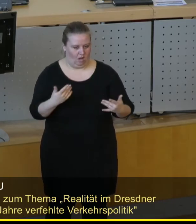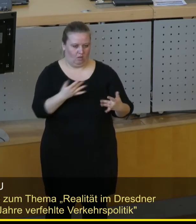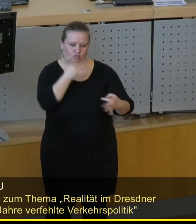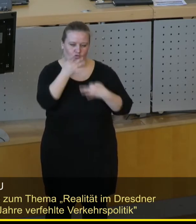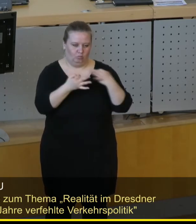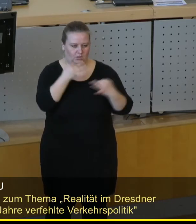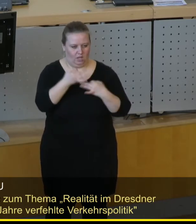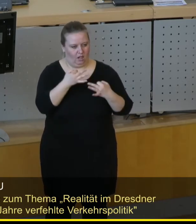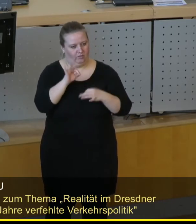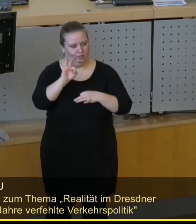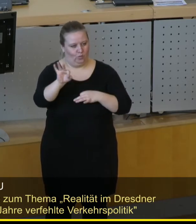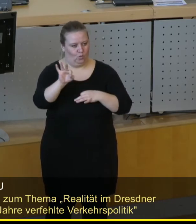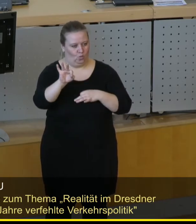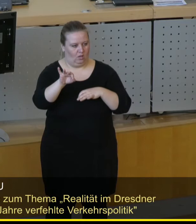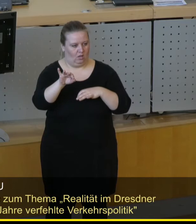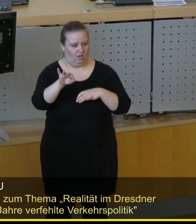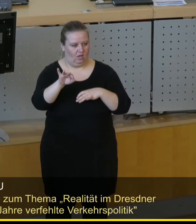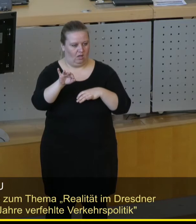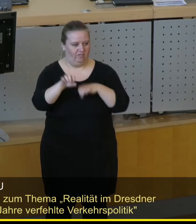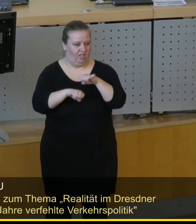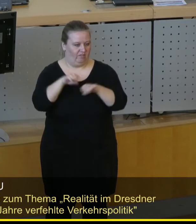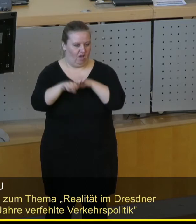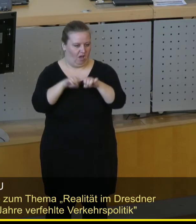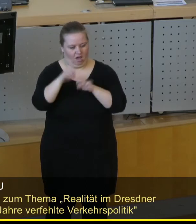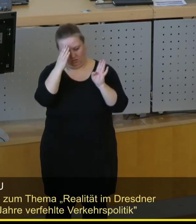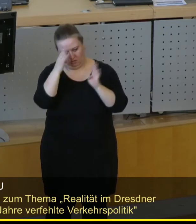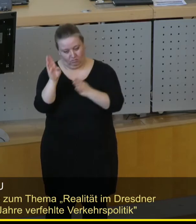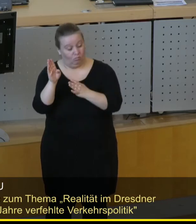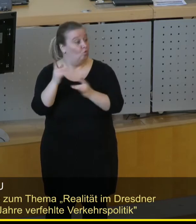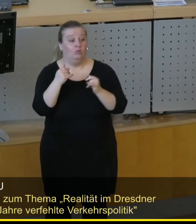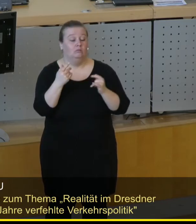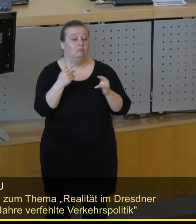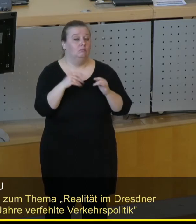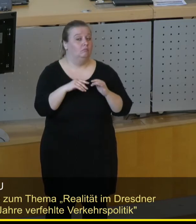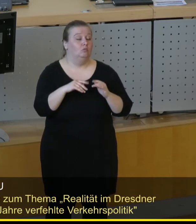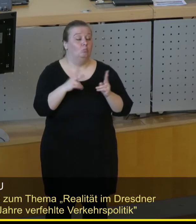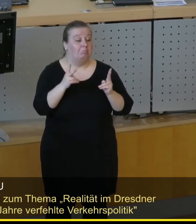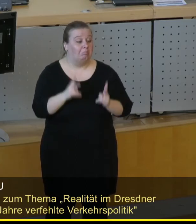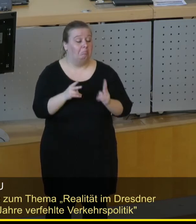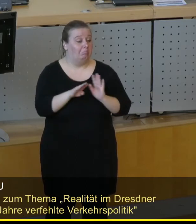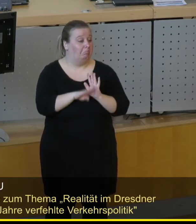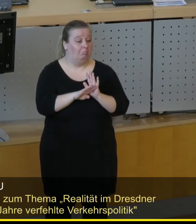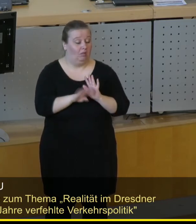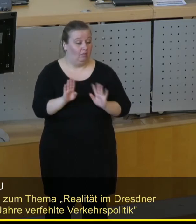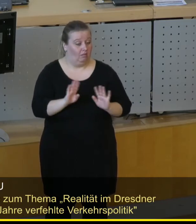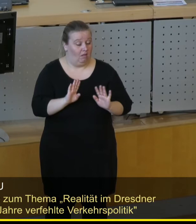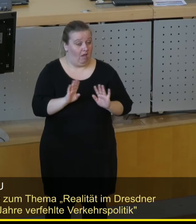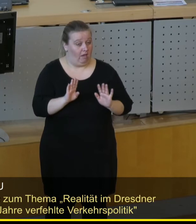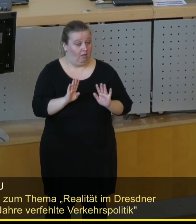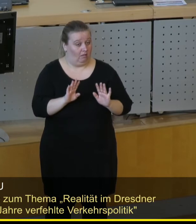Insbesondere zugunsten des Verkehrsträgers Radverkehr. Ich will das gar nicht so negativ